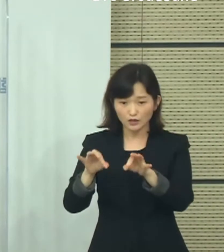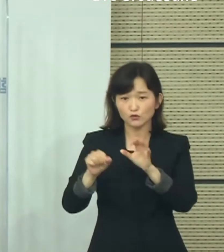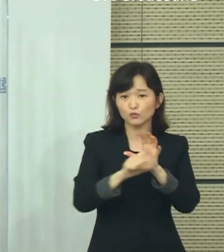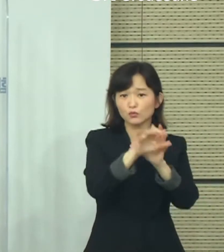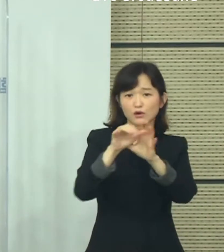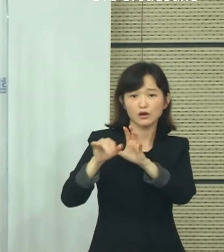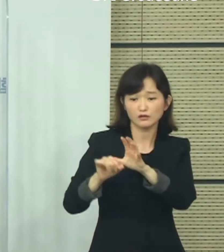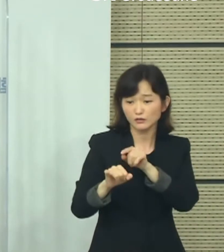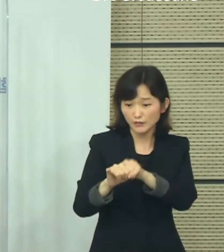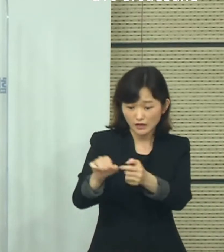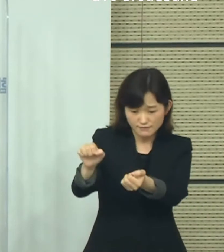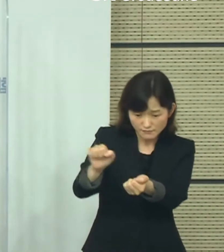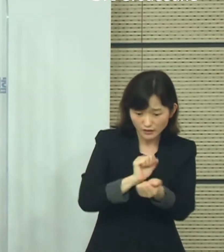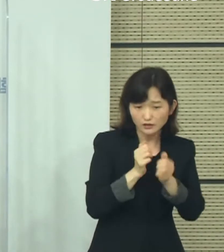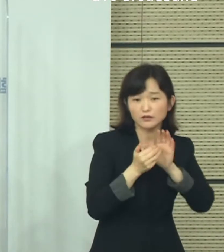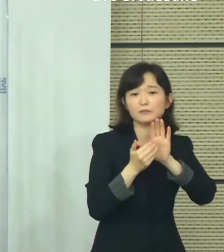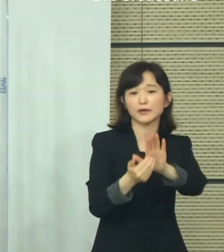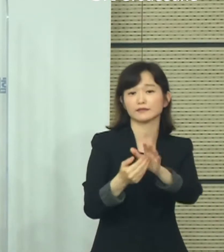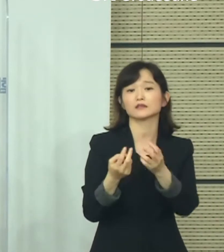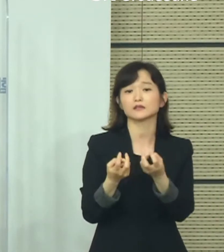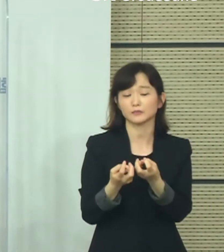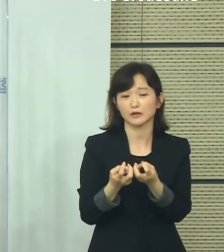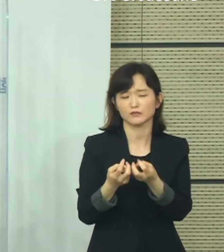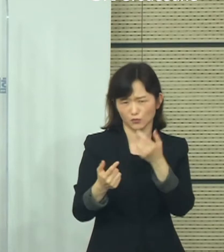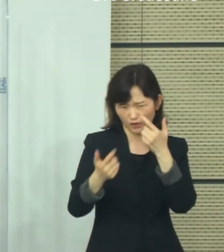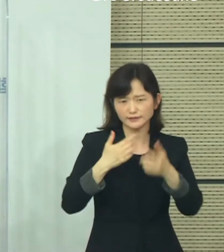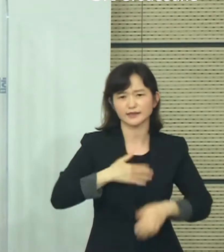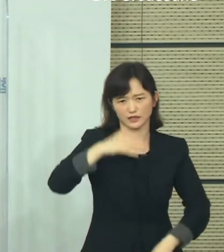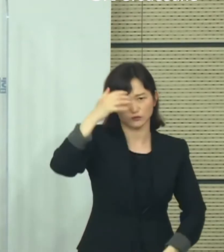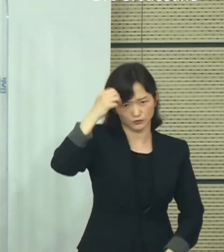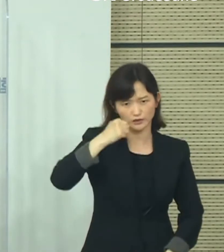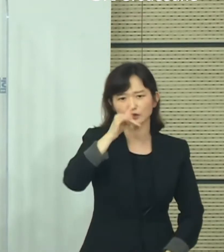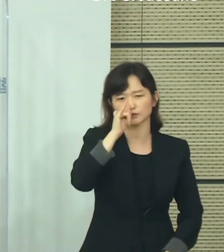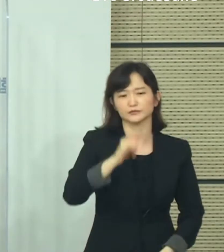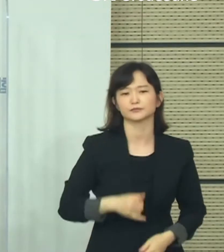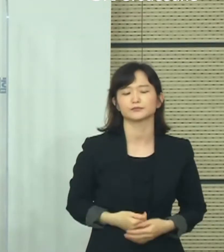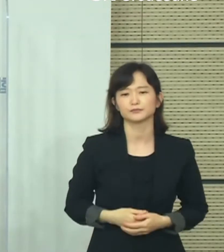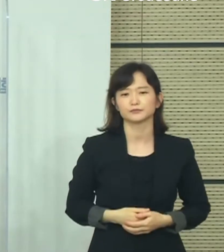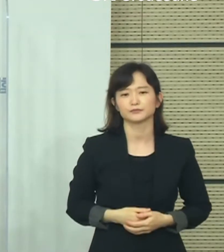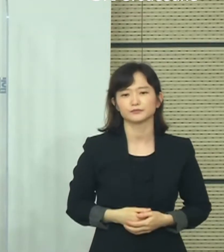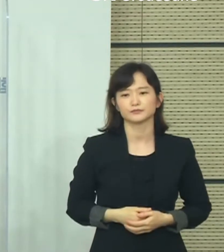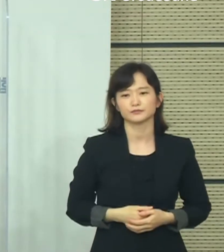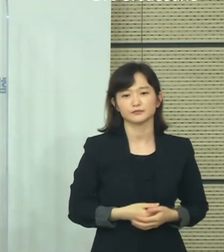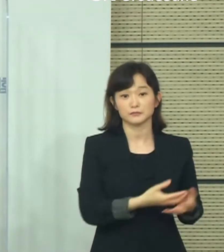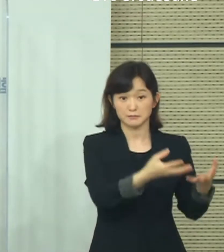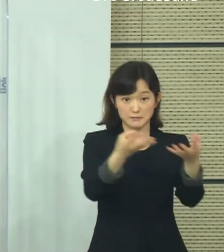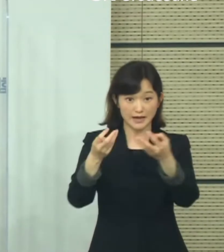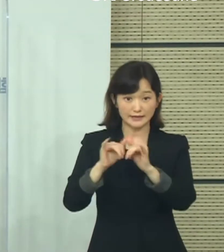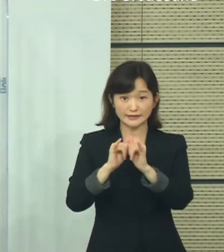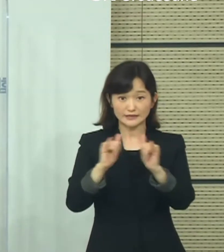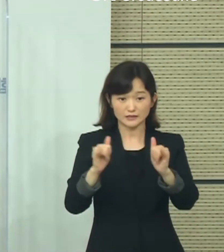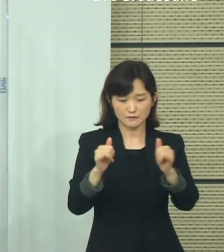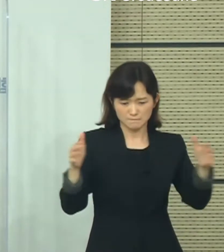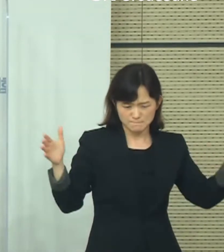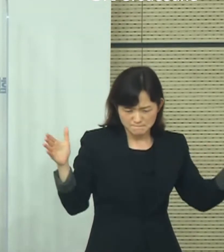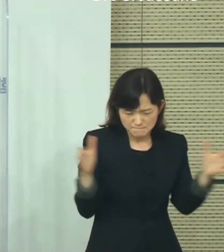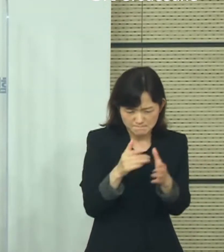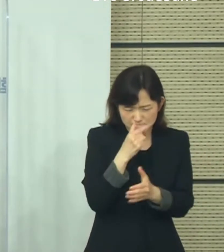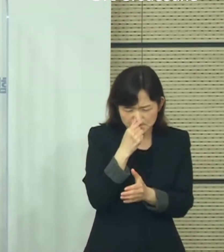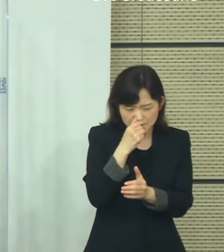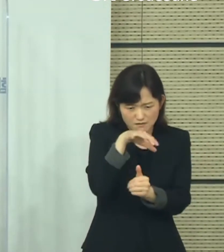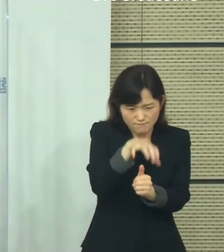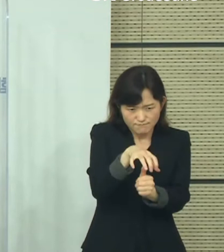바이러스에 감염을 피하는 방법을 분명히 알고 있습니다. 바로 많은 사람이 밀폐된 공간에서